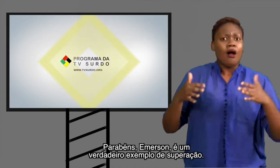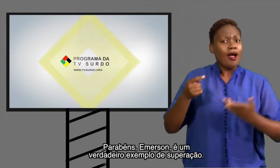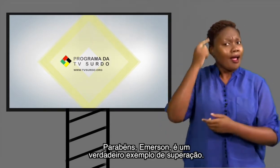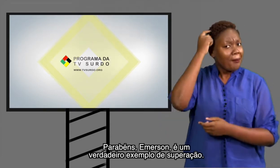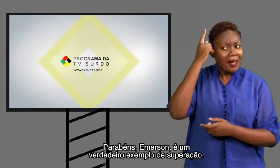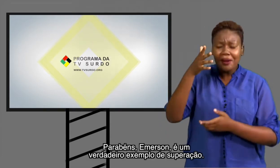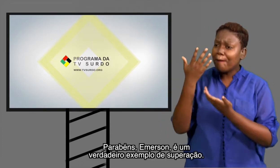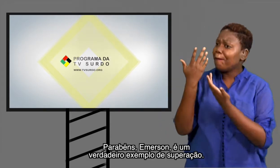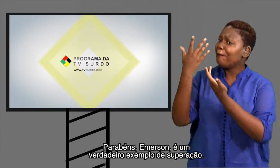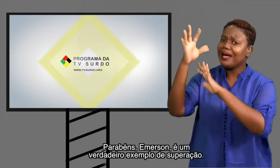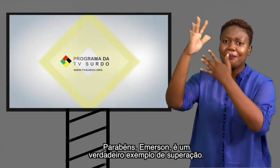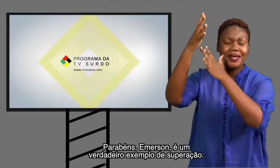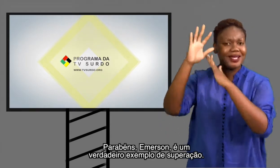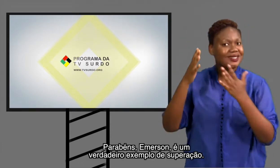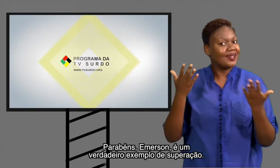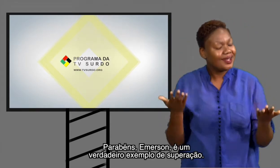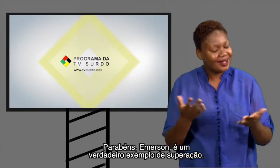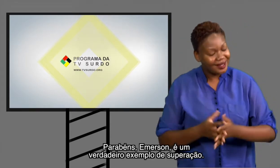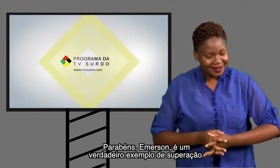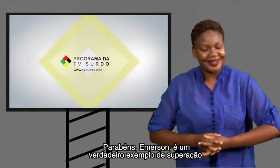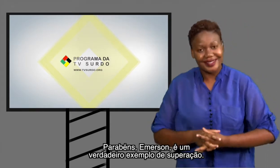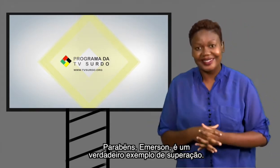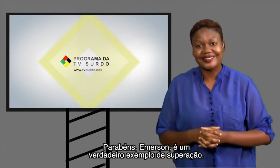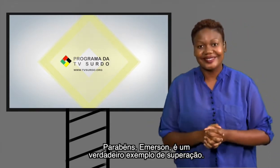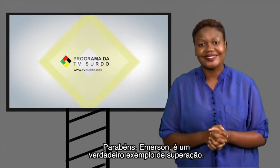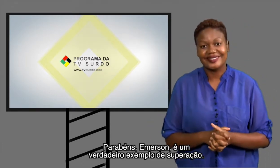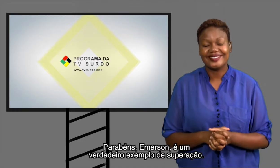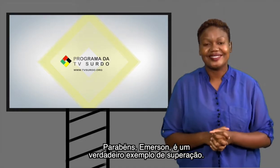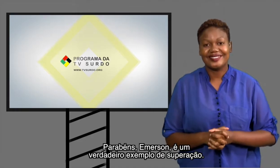Parabéns, Emerson. É um verdadeiro exemplo de superação.